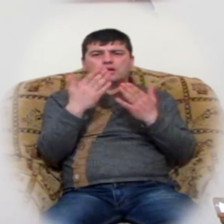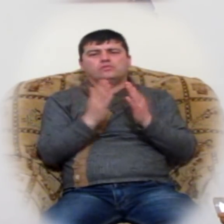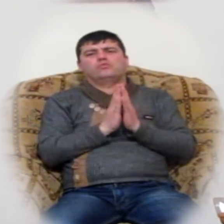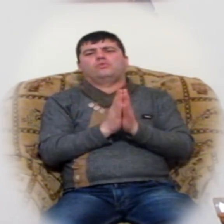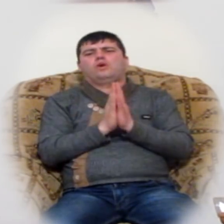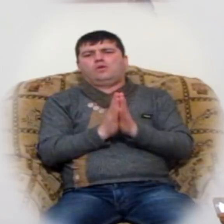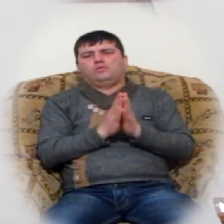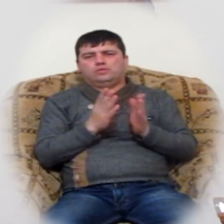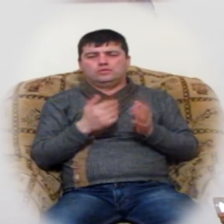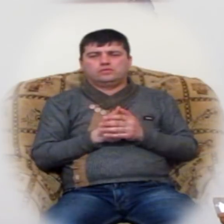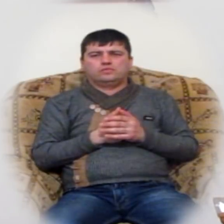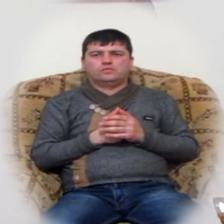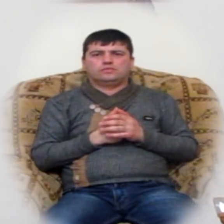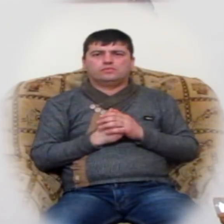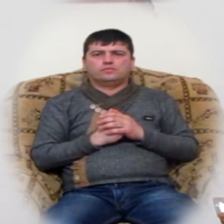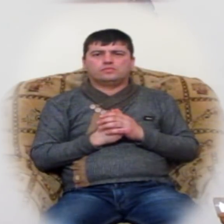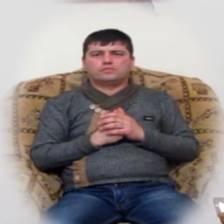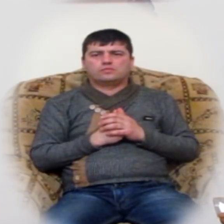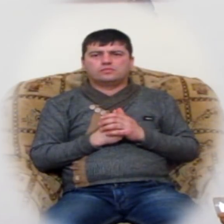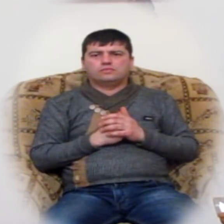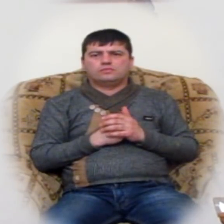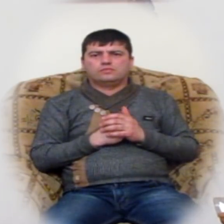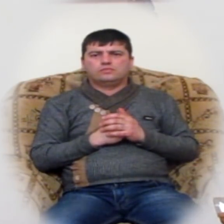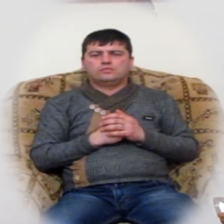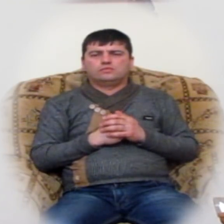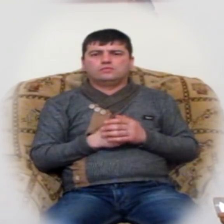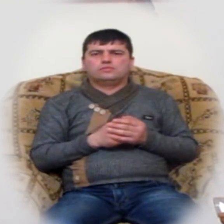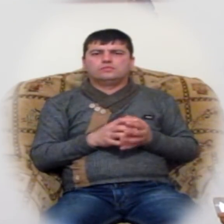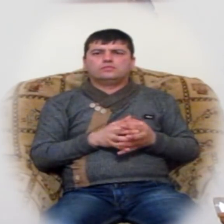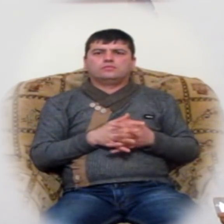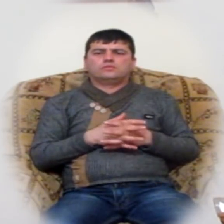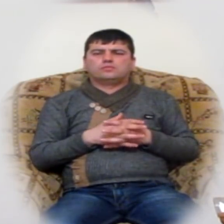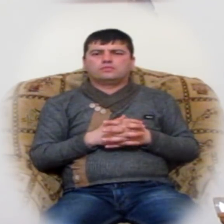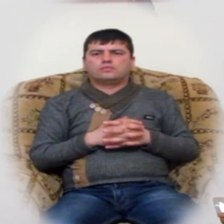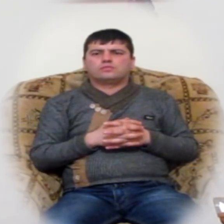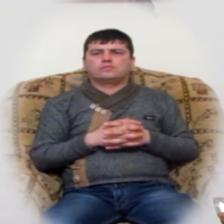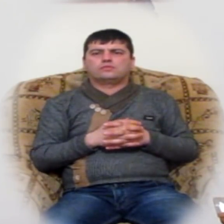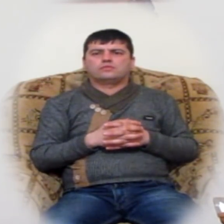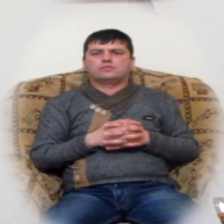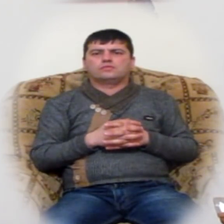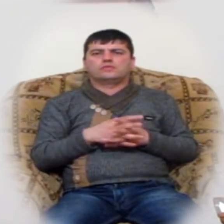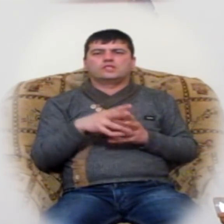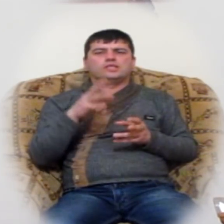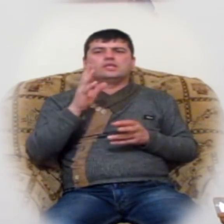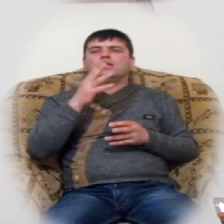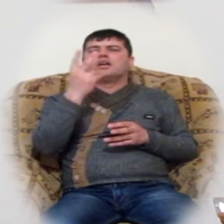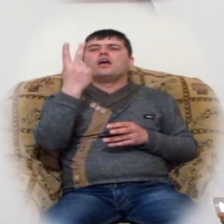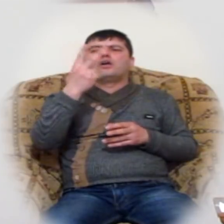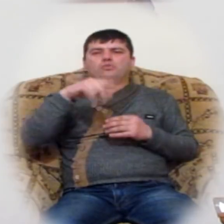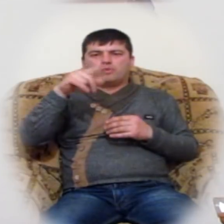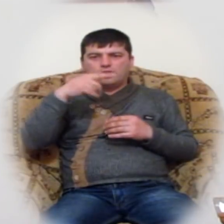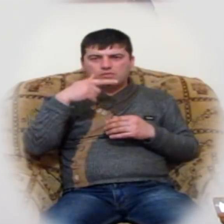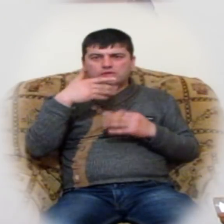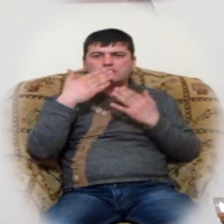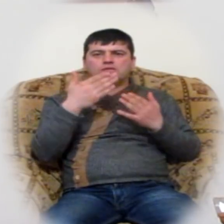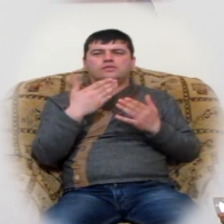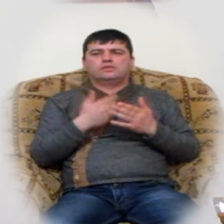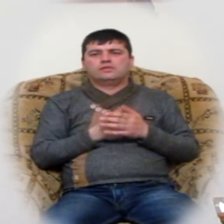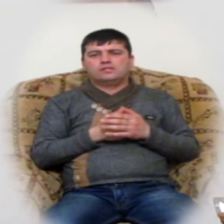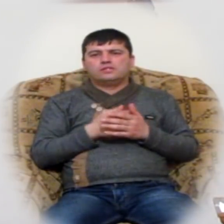։ Ներողությու կկարտամ երկու համար։ռաջի կորնդ